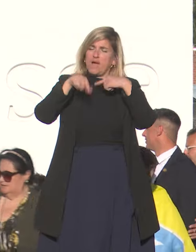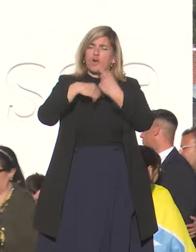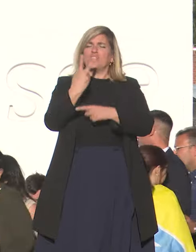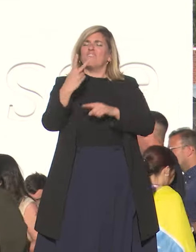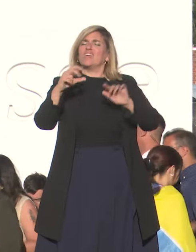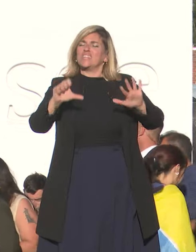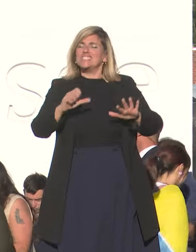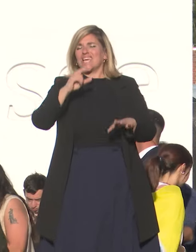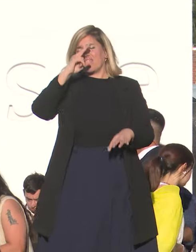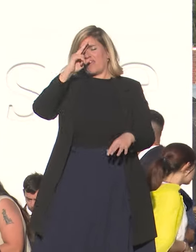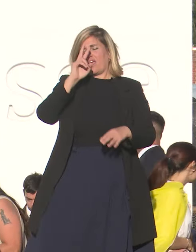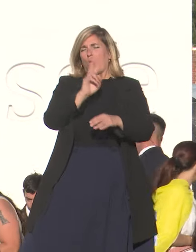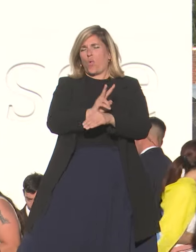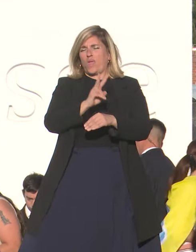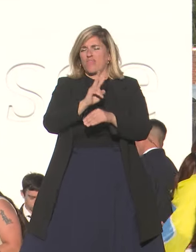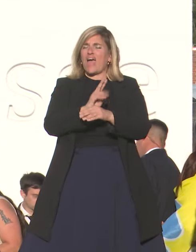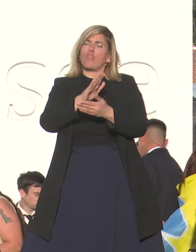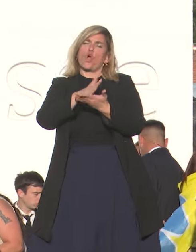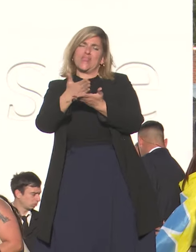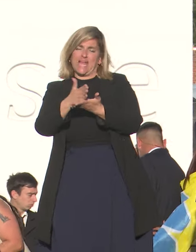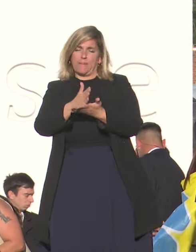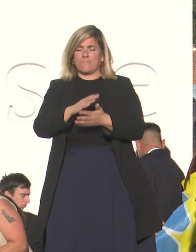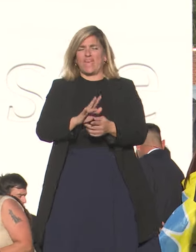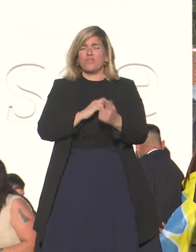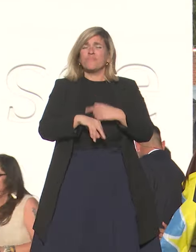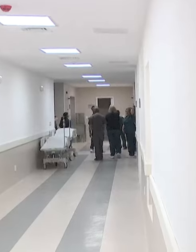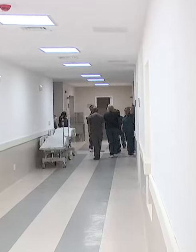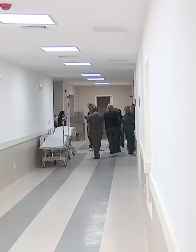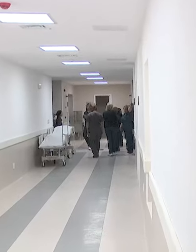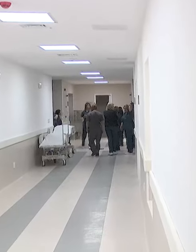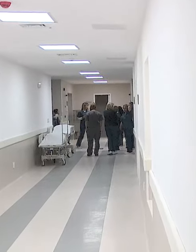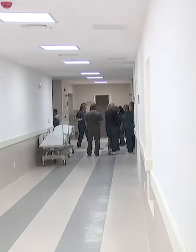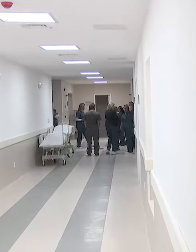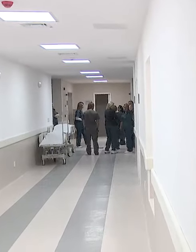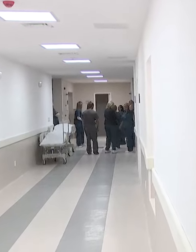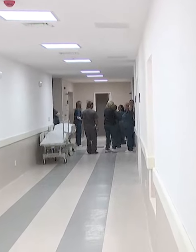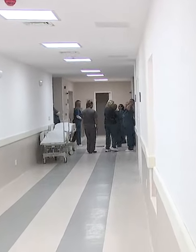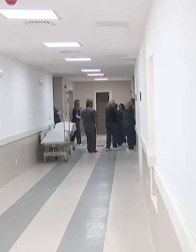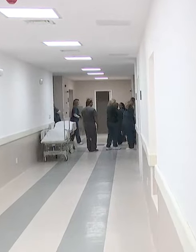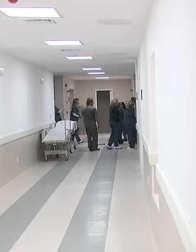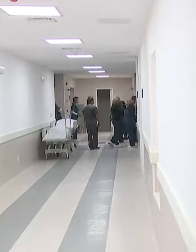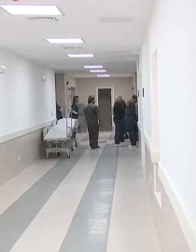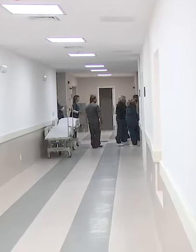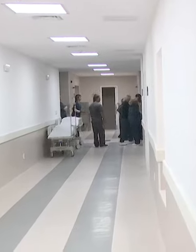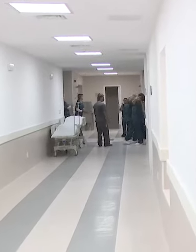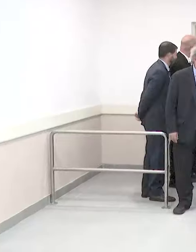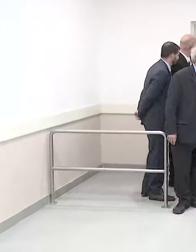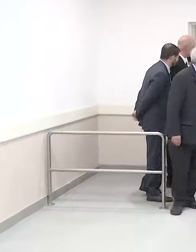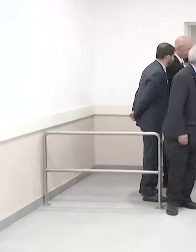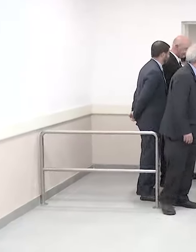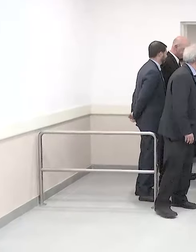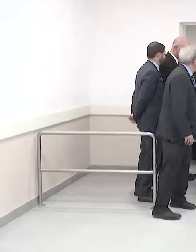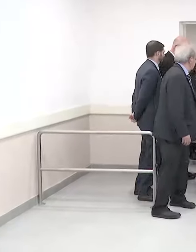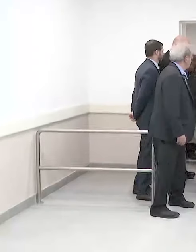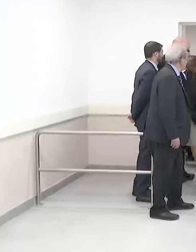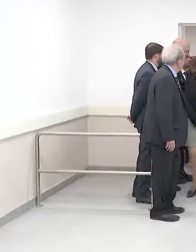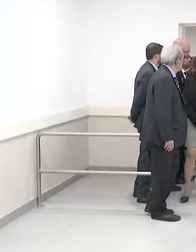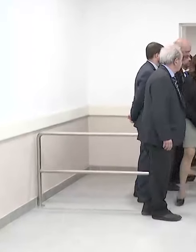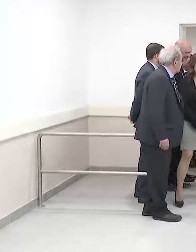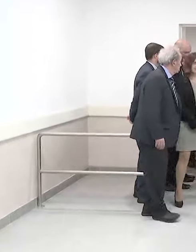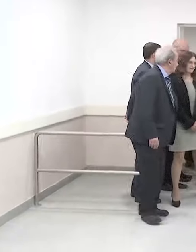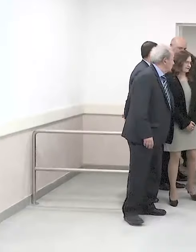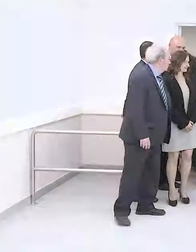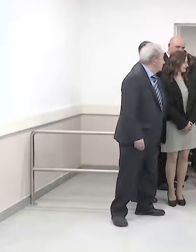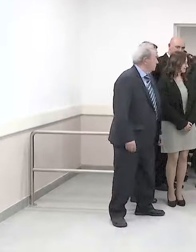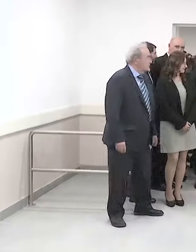moderados. También contamos con dos bloques quirúrgicos con tecnología de última generación, sala de